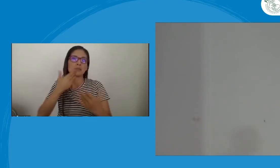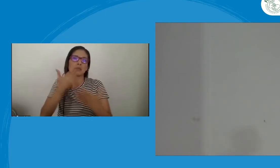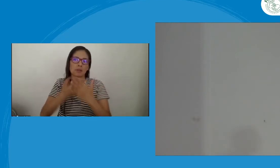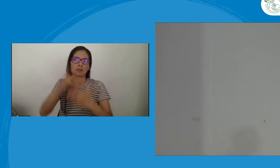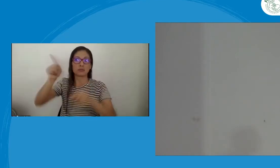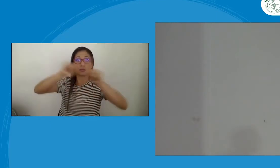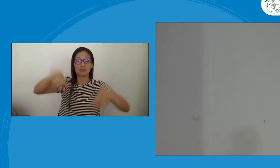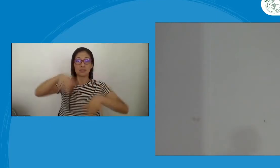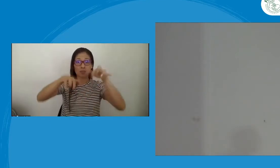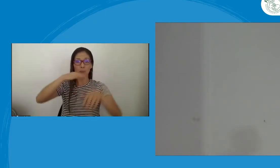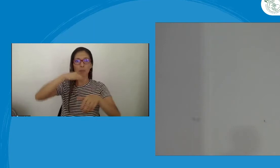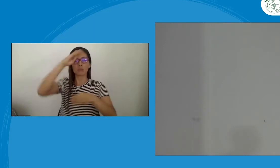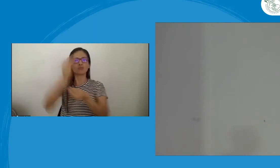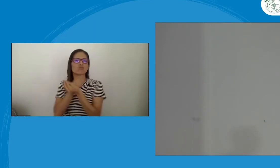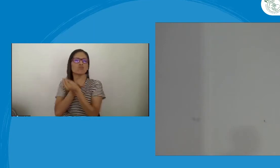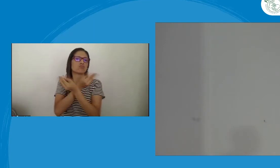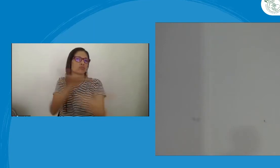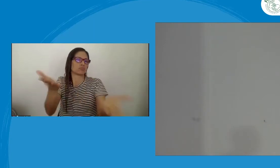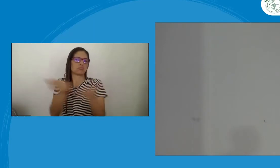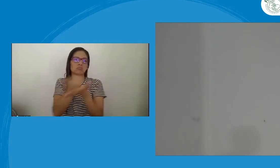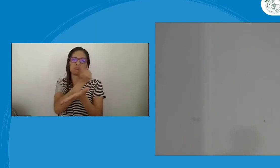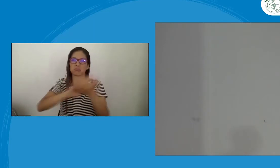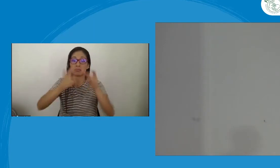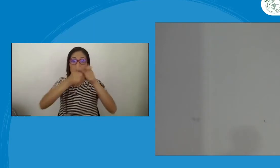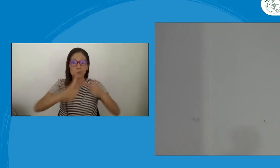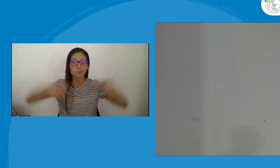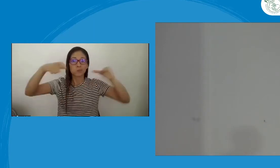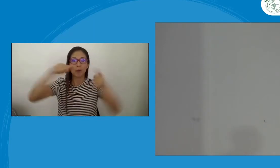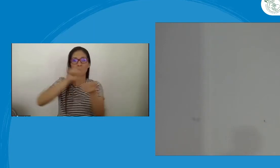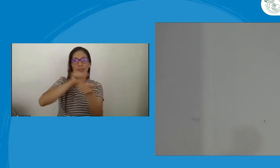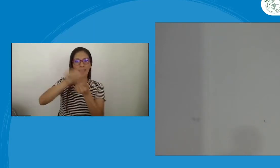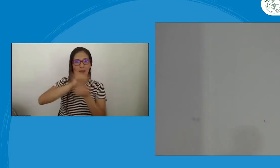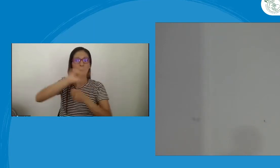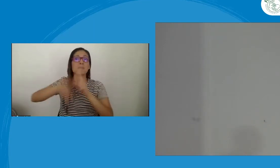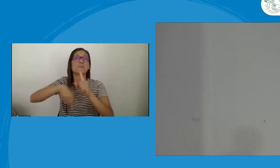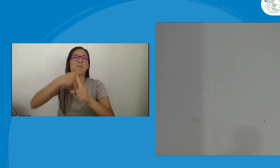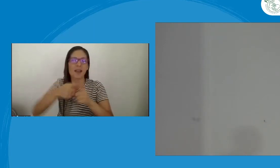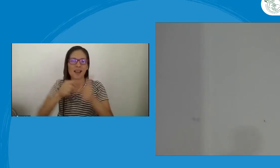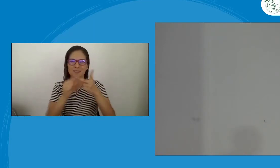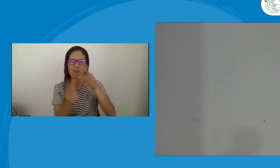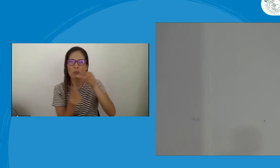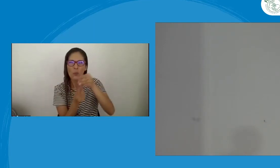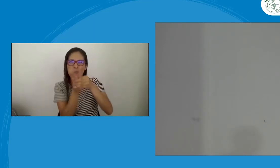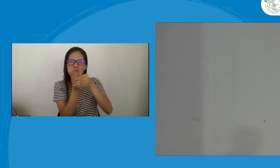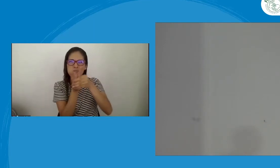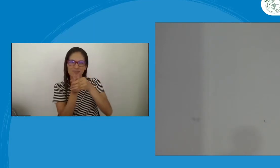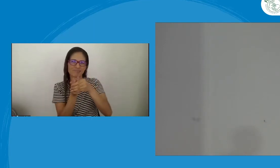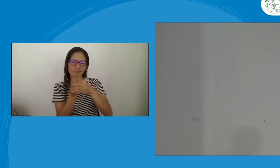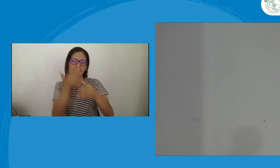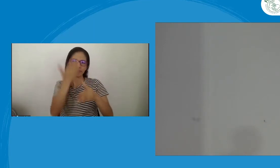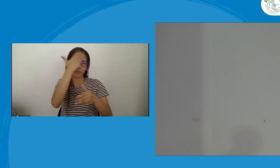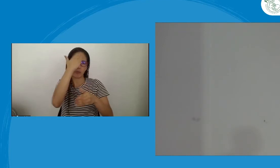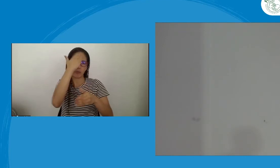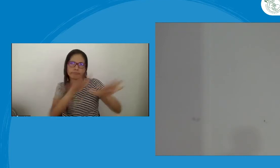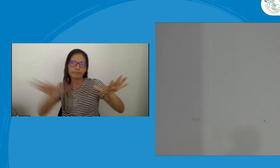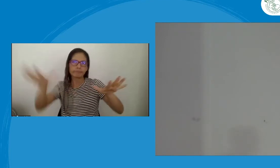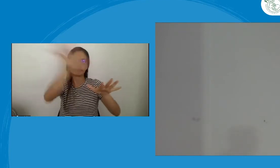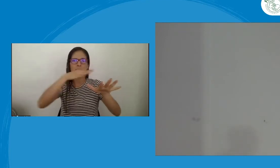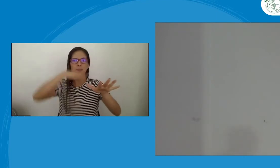mitos y realidades de esto. Realmente en la Secretaría de la Mujer de Medellín les regalaron toallas,